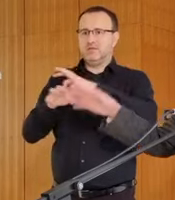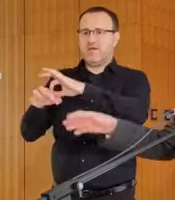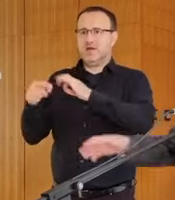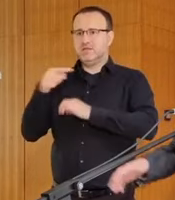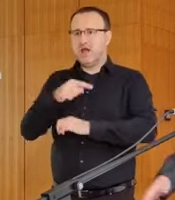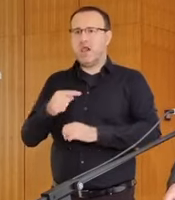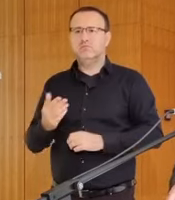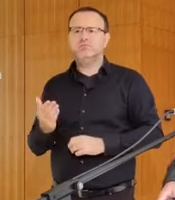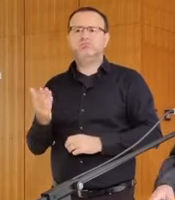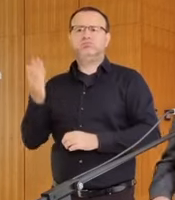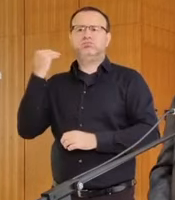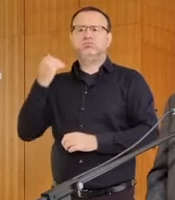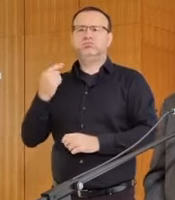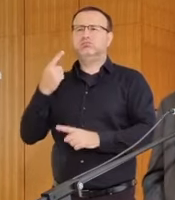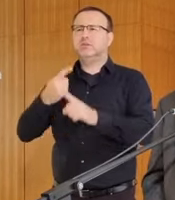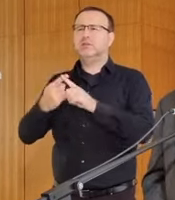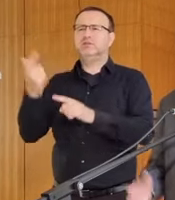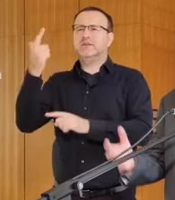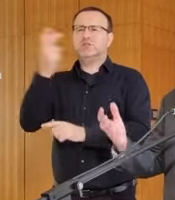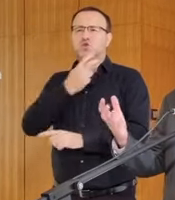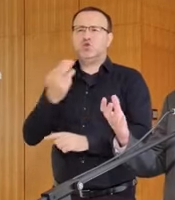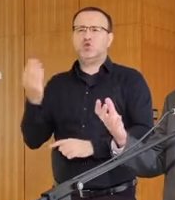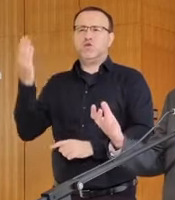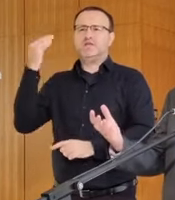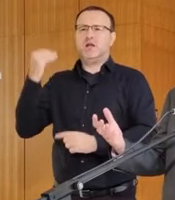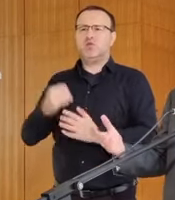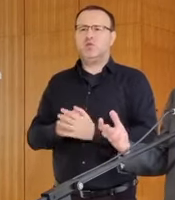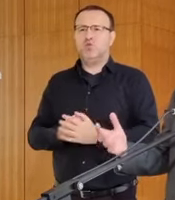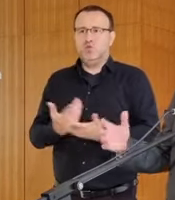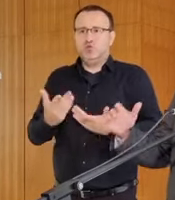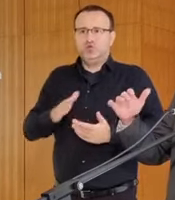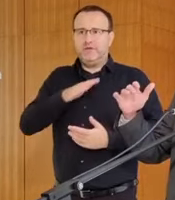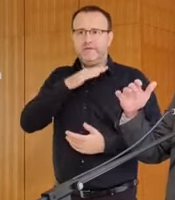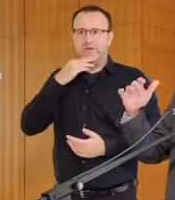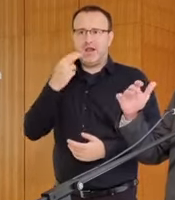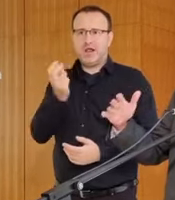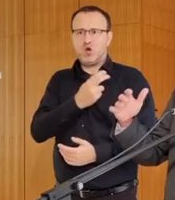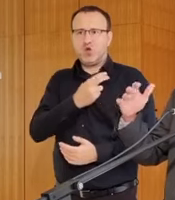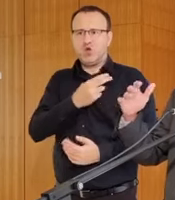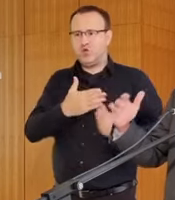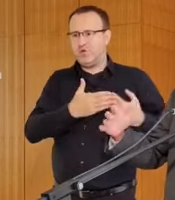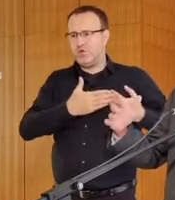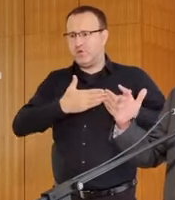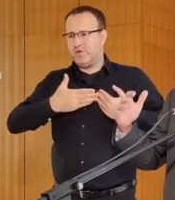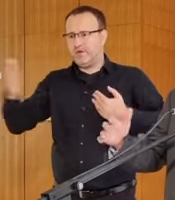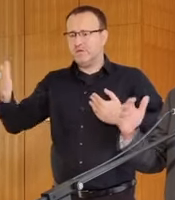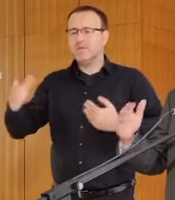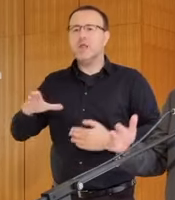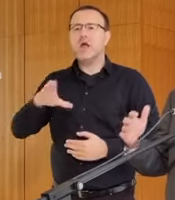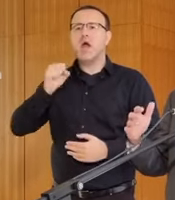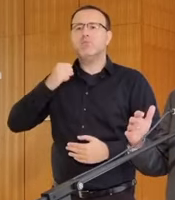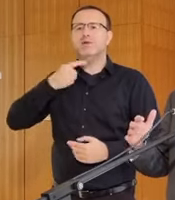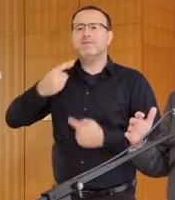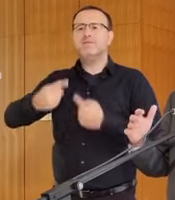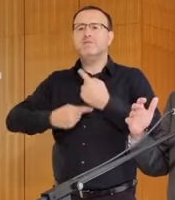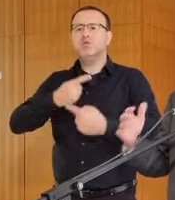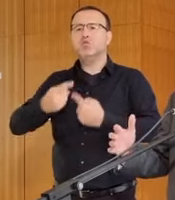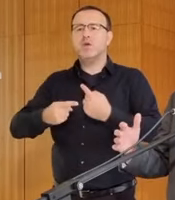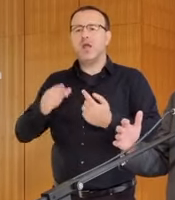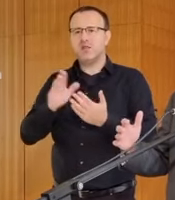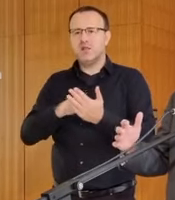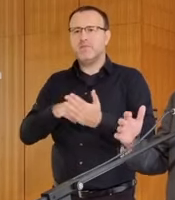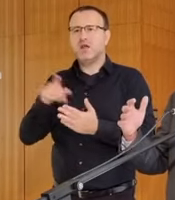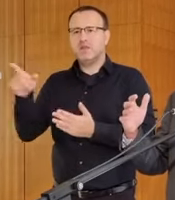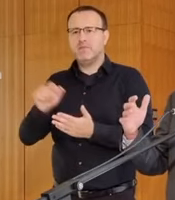20x rokmi. No, ono je to už veľa rokov a na to, aby fungoval, je treba doň